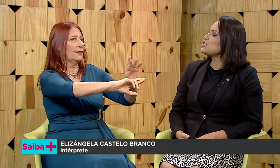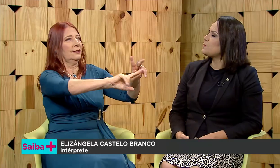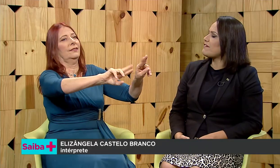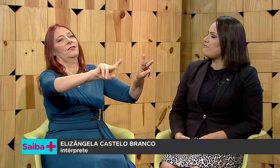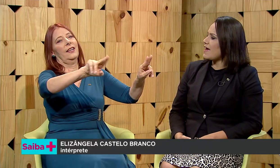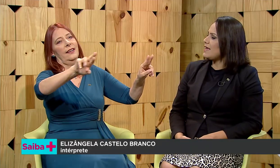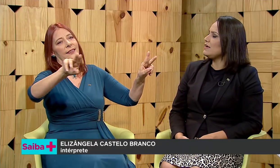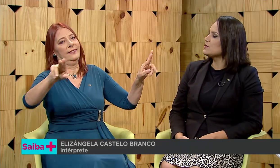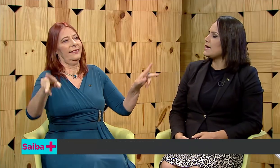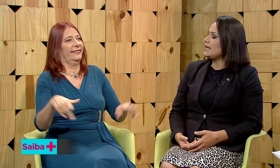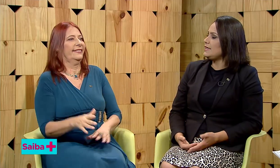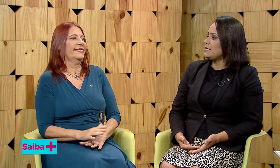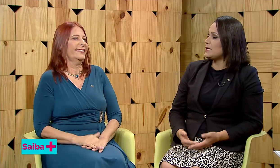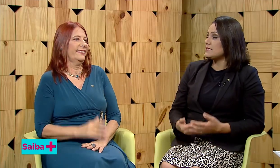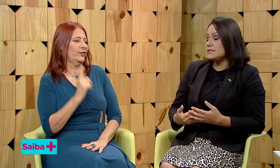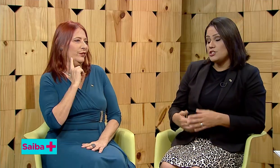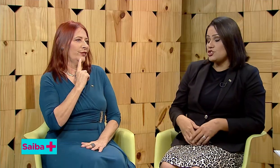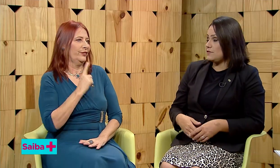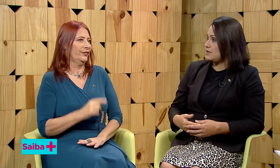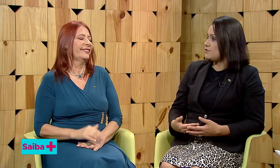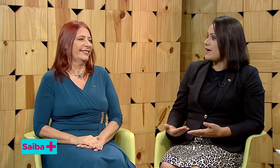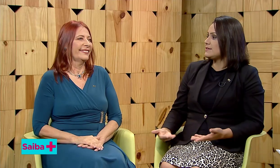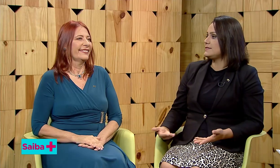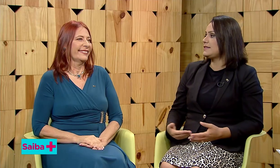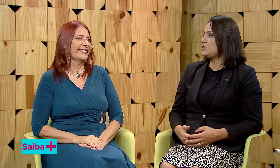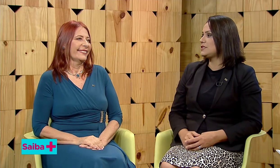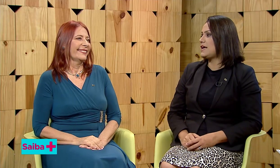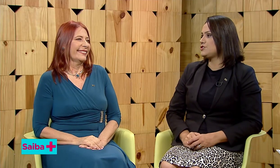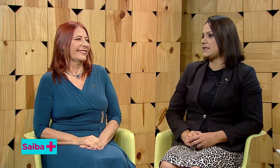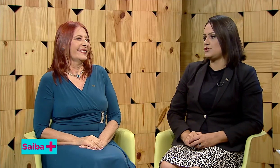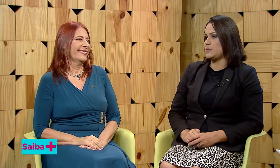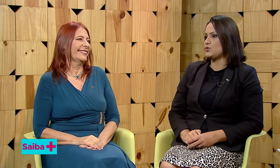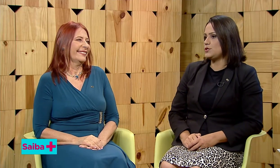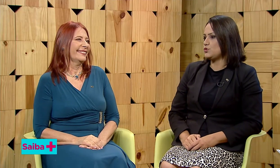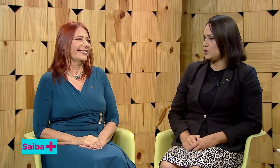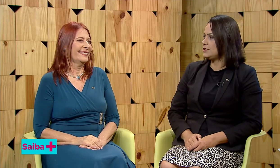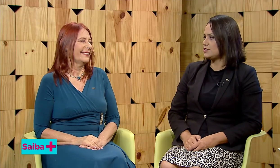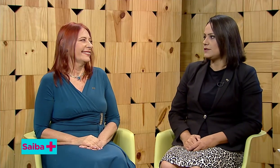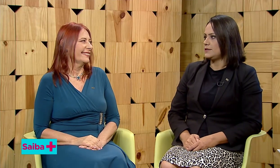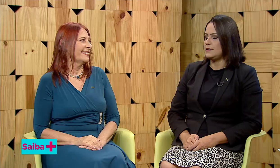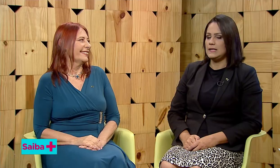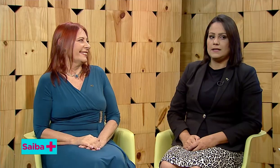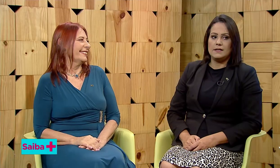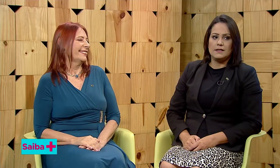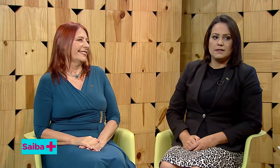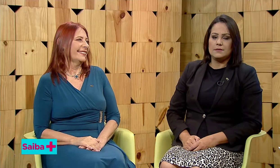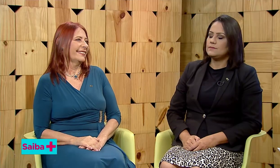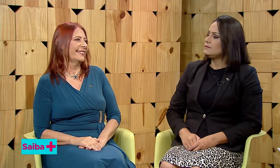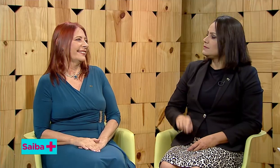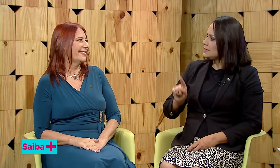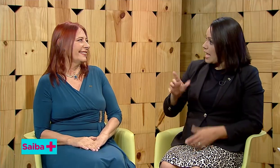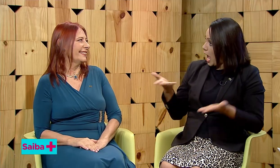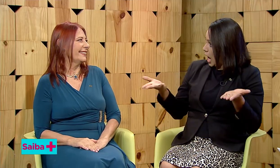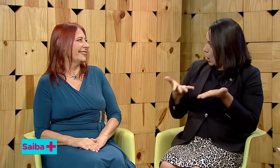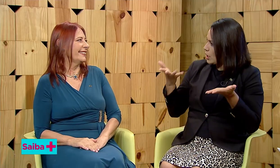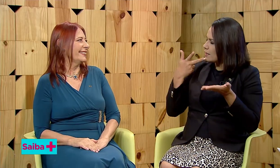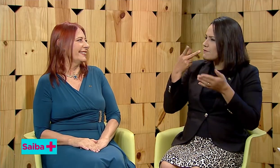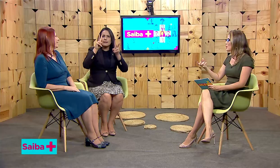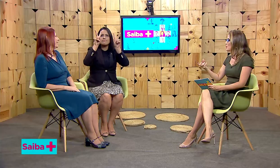eles preferem usar a Libras. Existem diversas identidades dessas pessoas surdas. Agora falando da educação bilingüe que